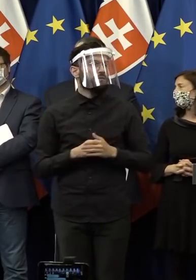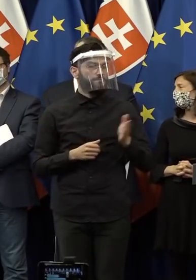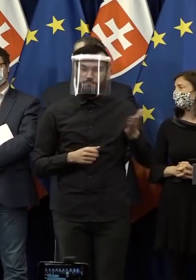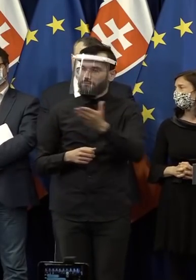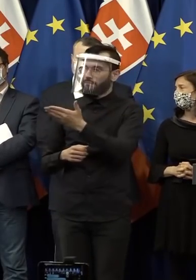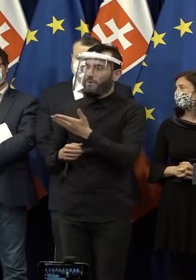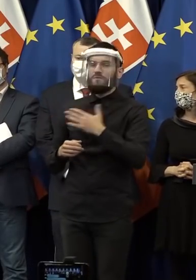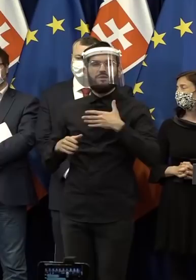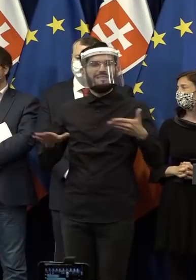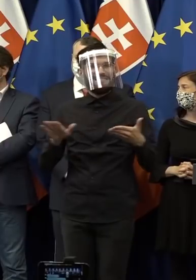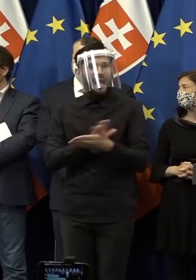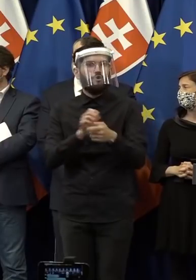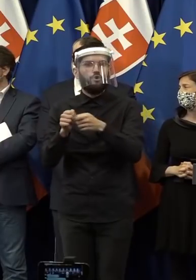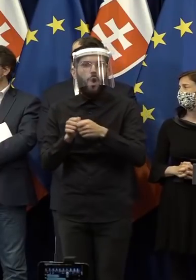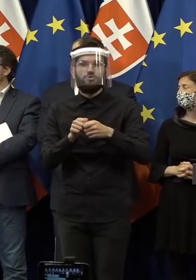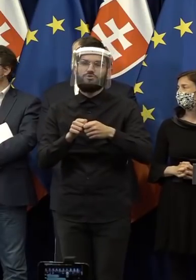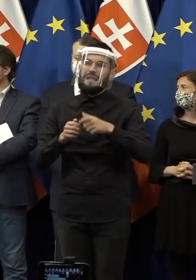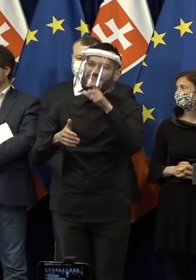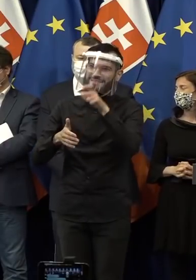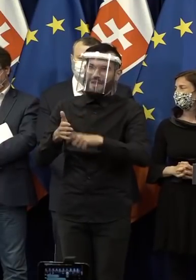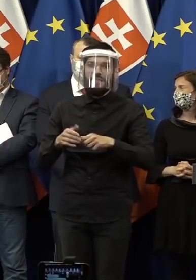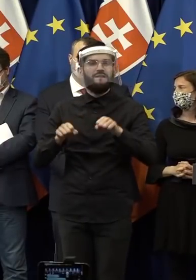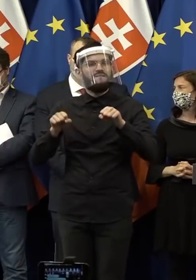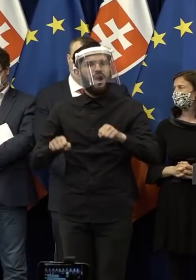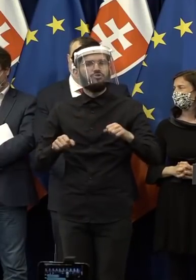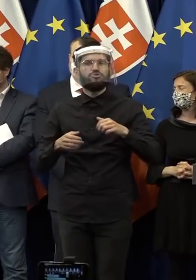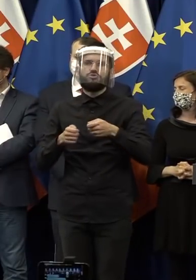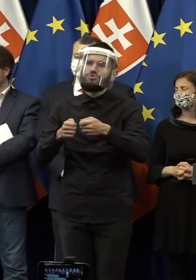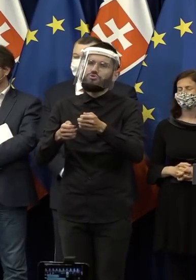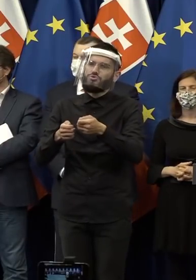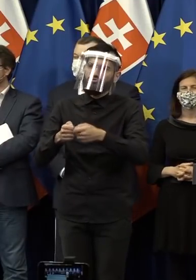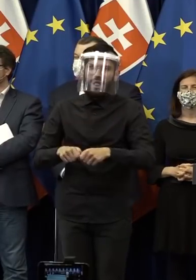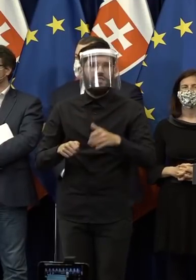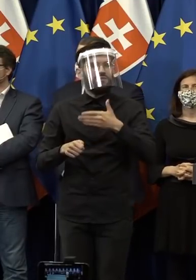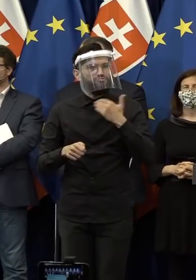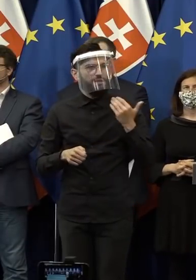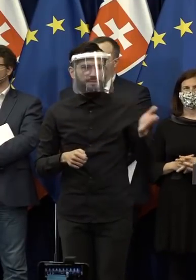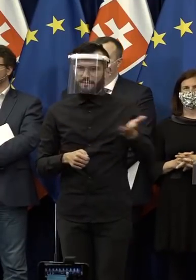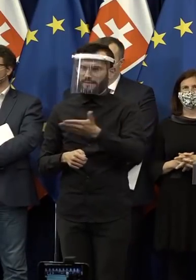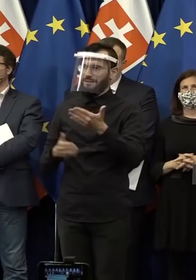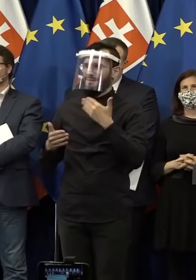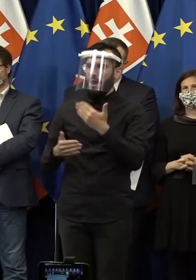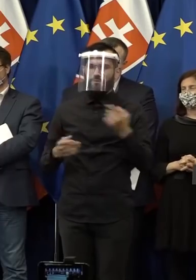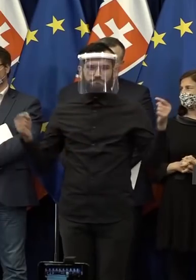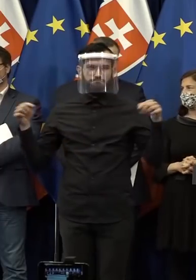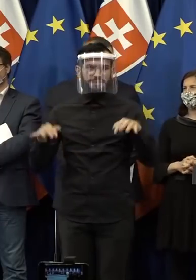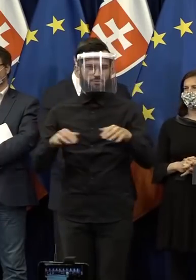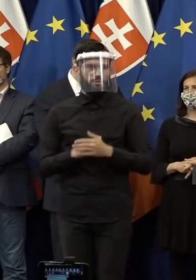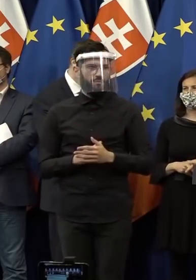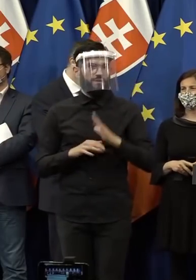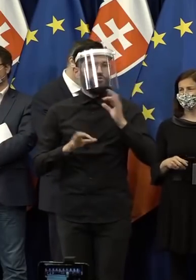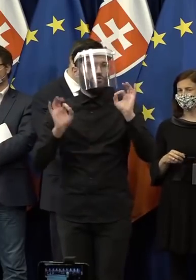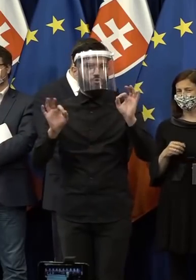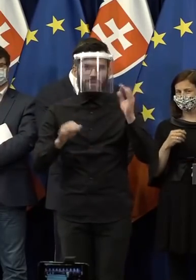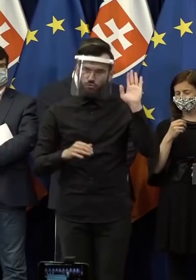Slovenskej republiky a zastupcovia koaličných strán a vážení členovia vlády Slovenskej republiky, všetkým ďakujeme za účas na dnešnej tlačovej konferencii. Všetko